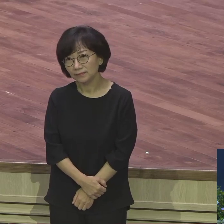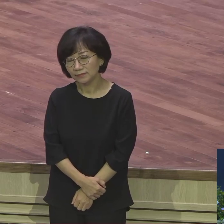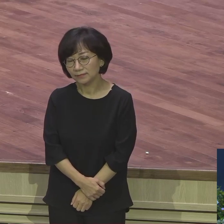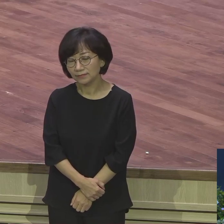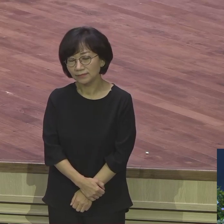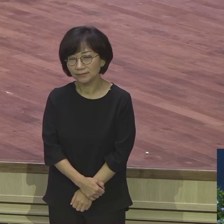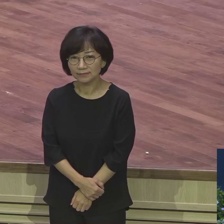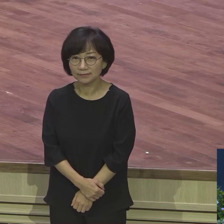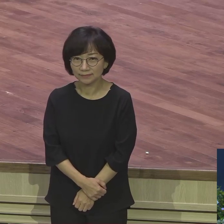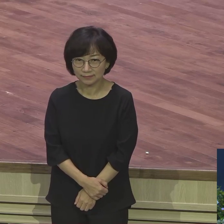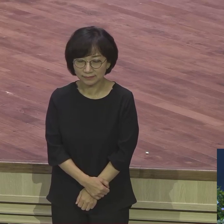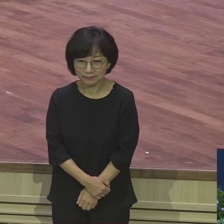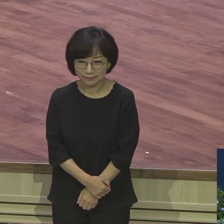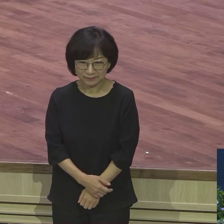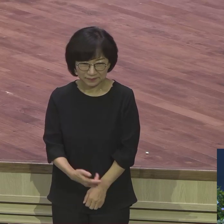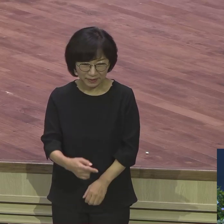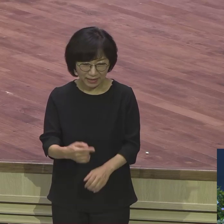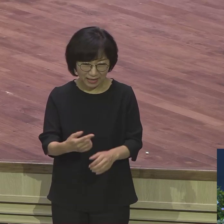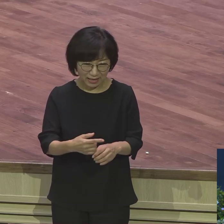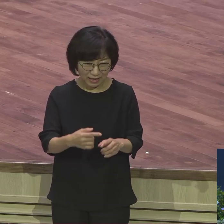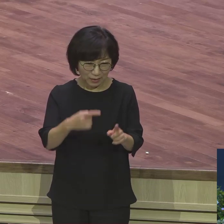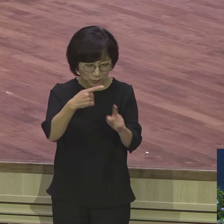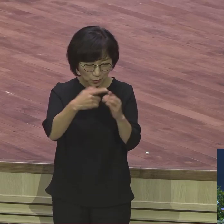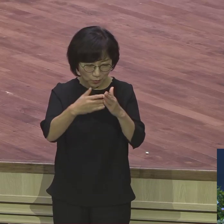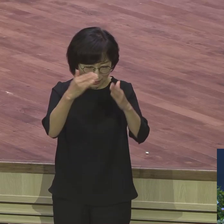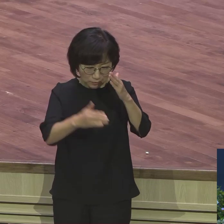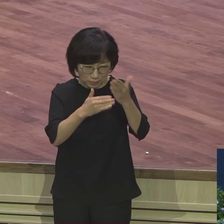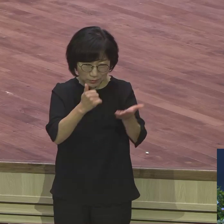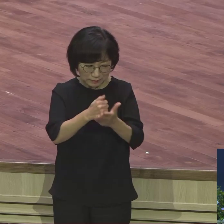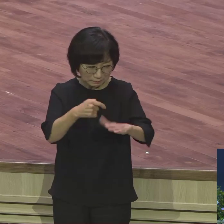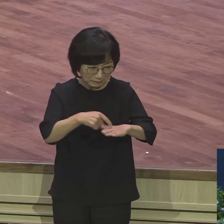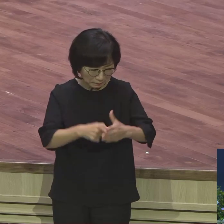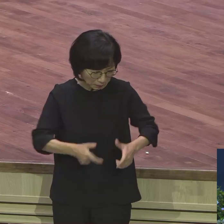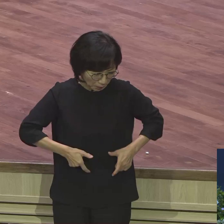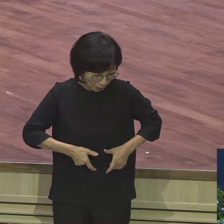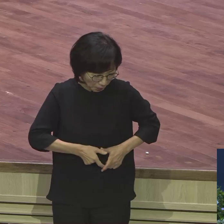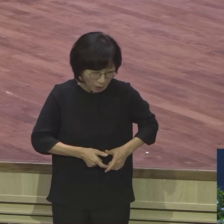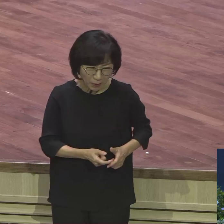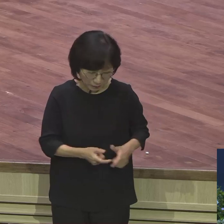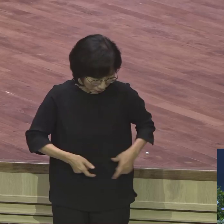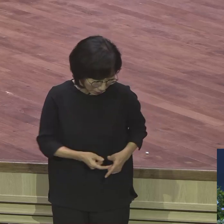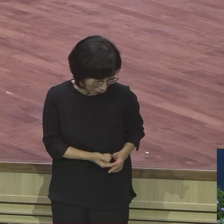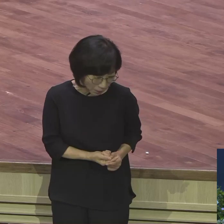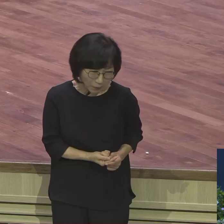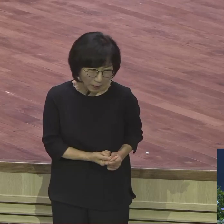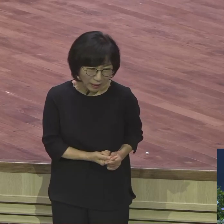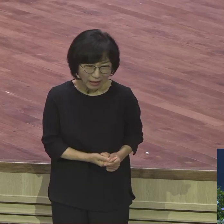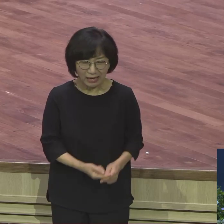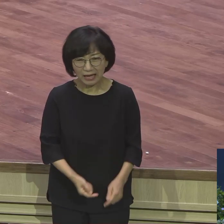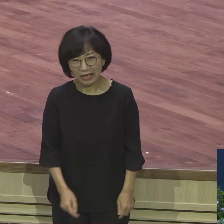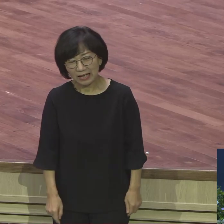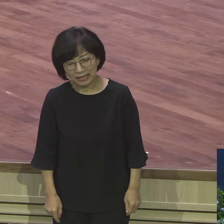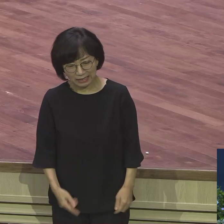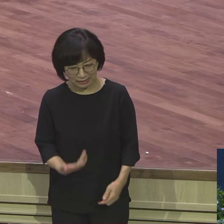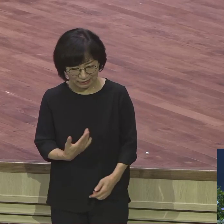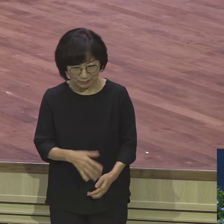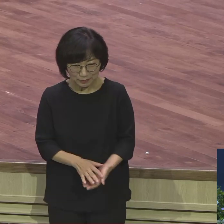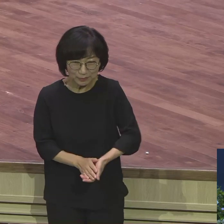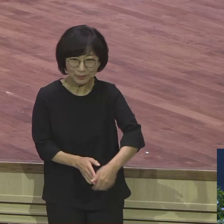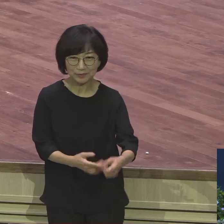쫑발이들 그 쫑발이들은 지금까지도 쫑발이요 교회도 교회도 목회도